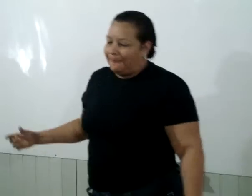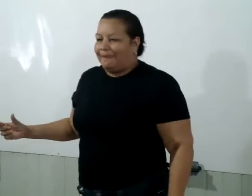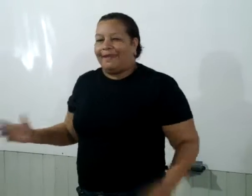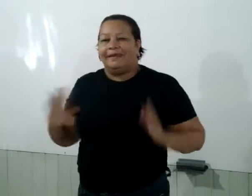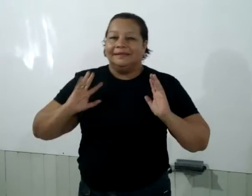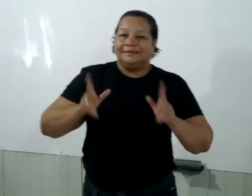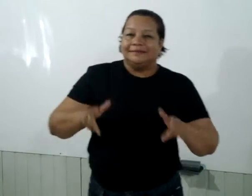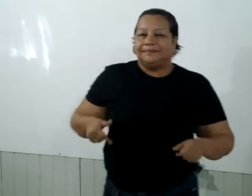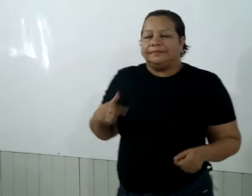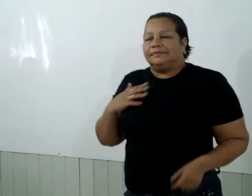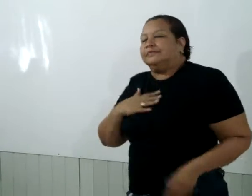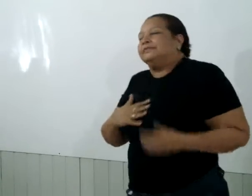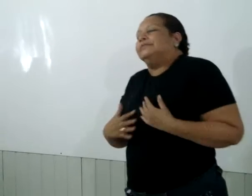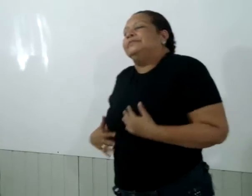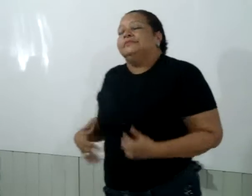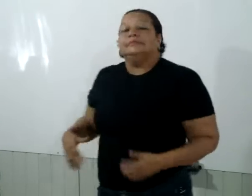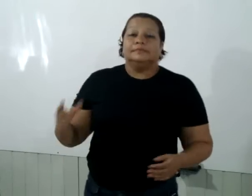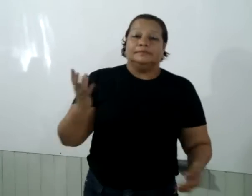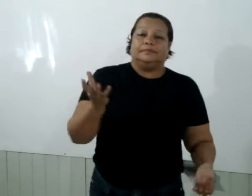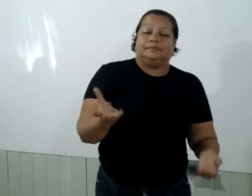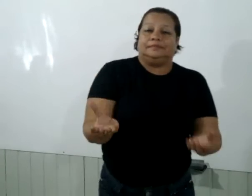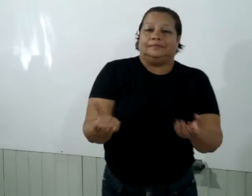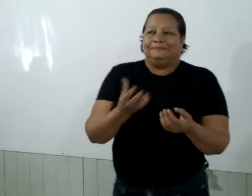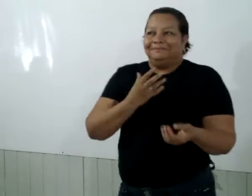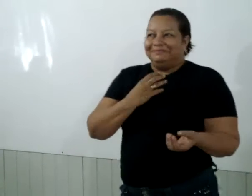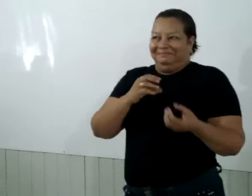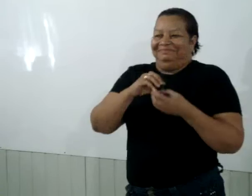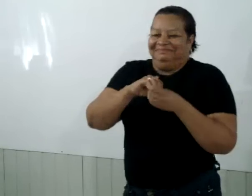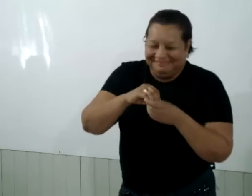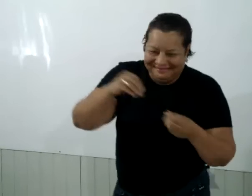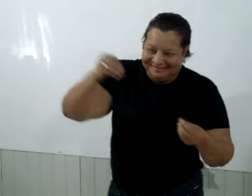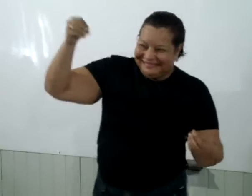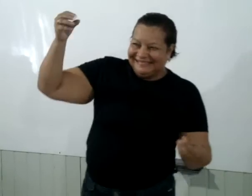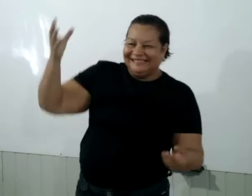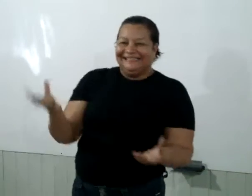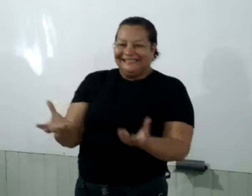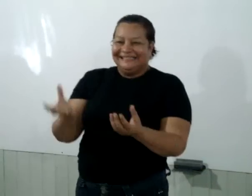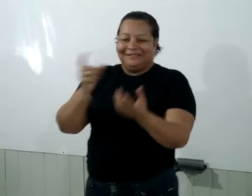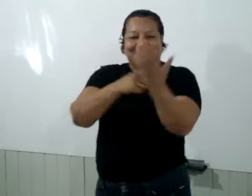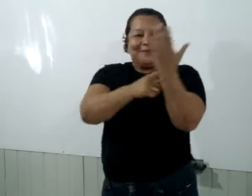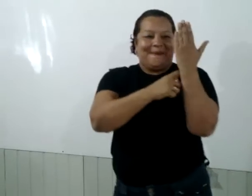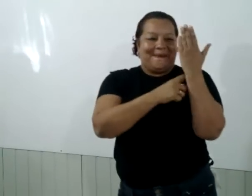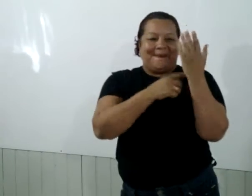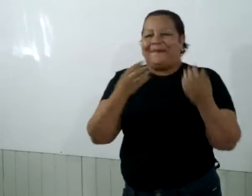Isso me acalma, me acolhe a alma Isso me ajuda a viver